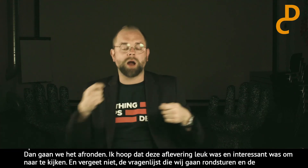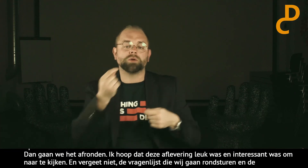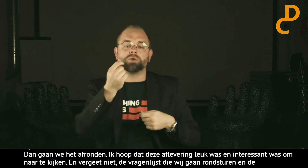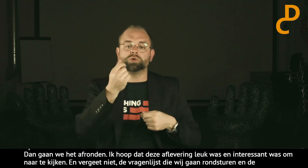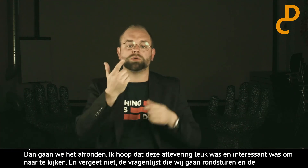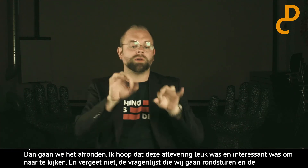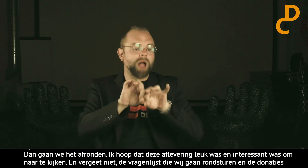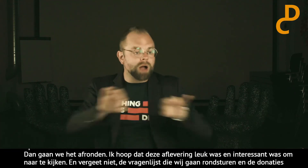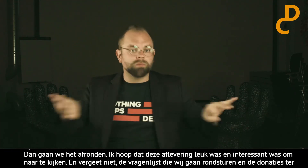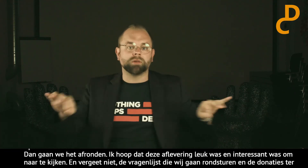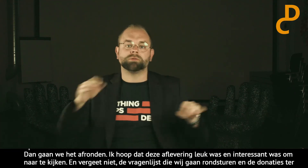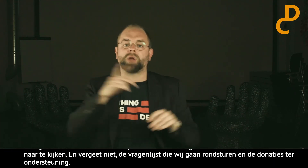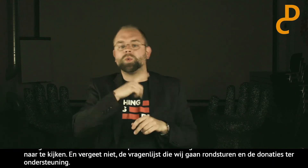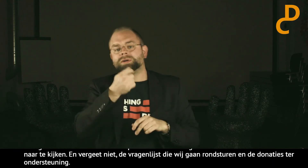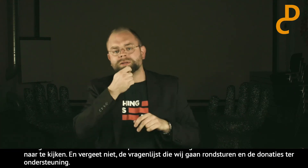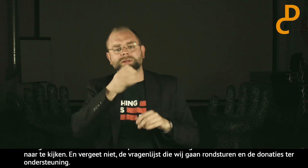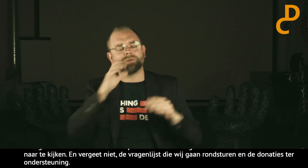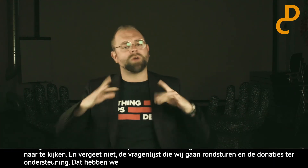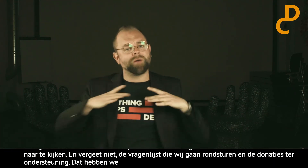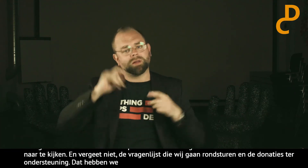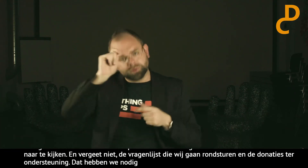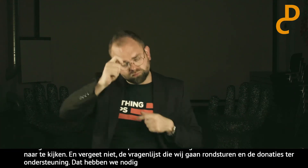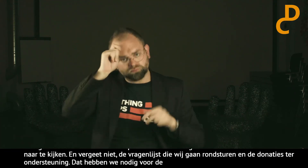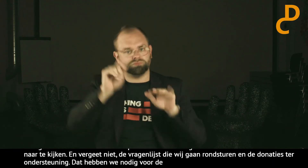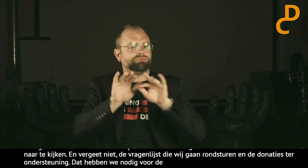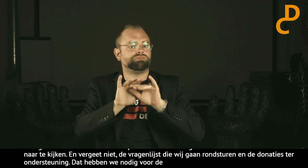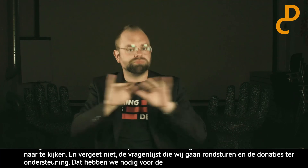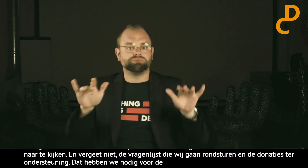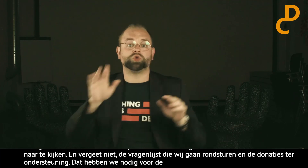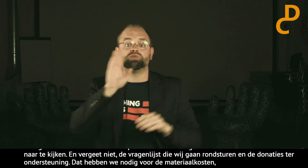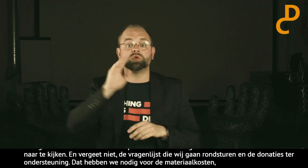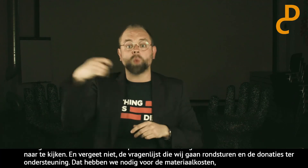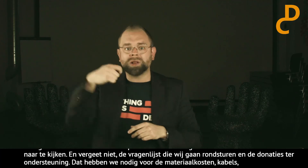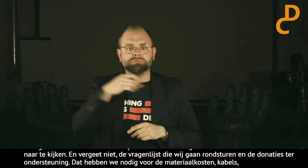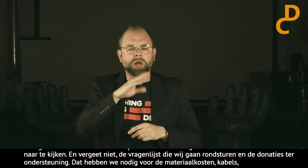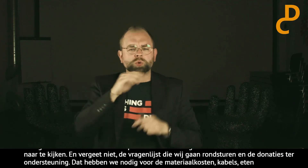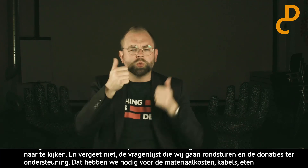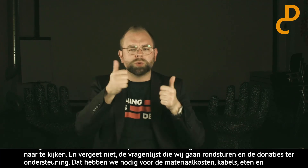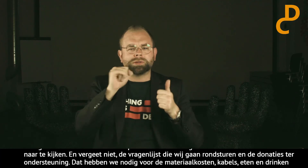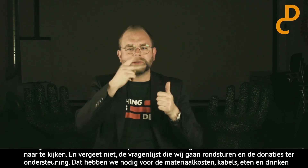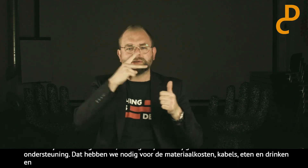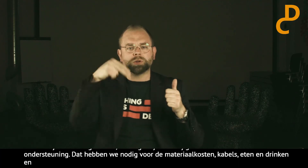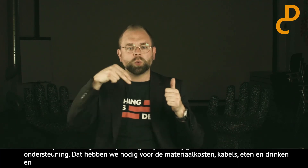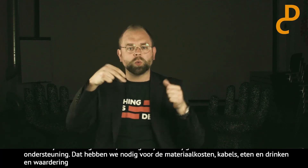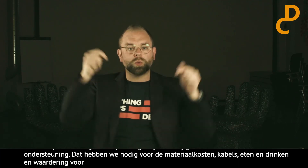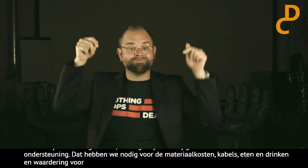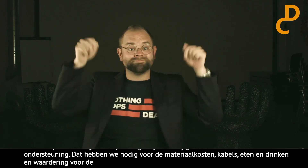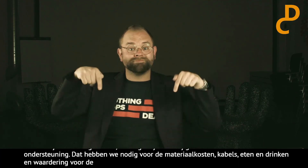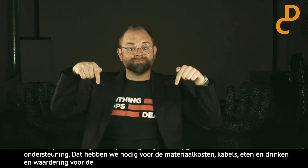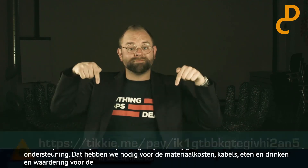nodig voor de materiaalkosten, voor de kabels, maar ook voor het eten en drinken van en de waardering voor de vrijwilligers. Dus echte donaties. Als het goed is, zien jullie